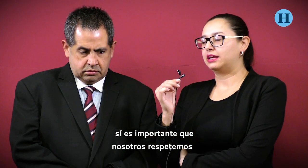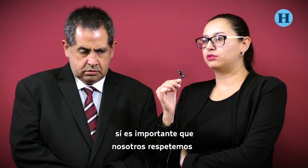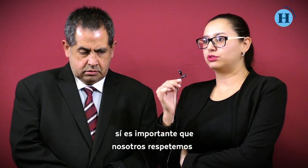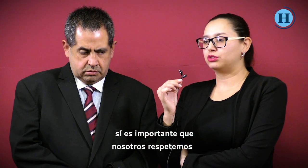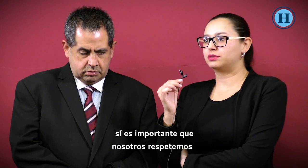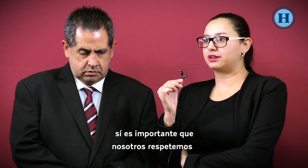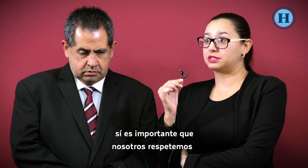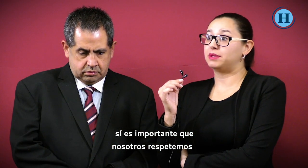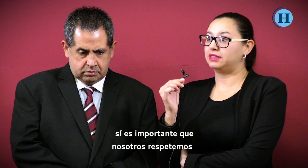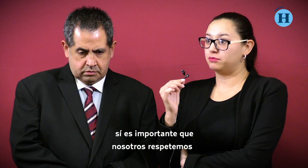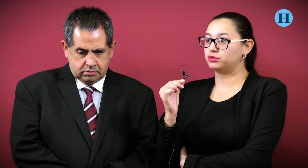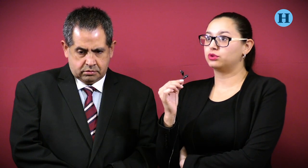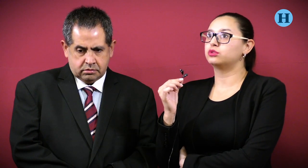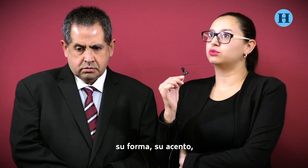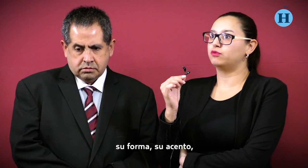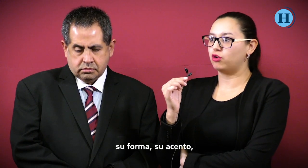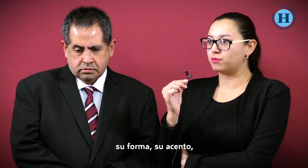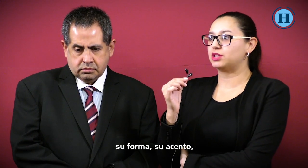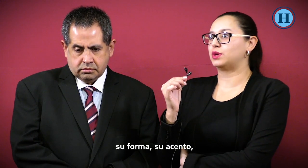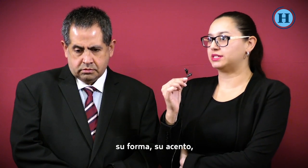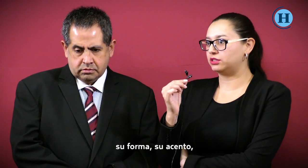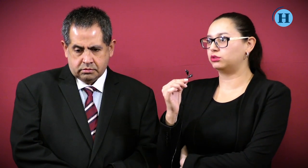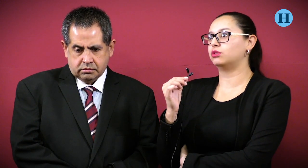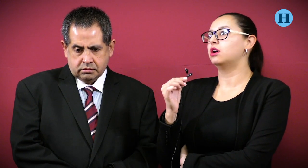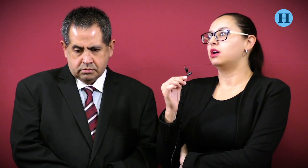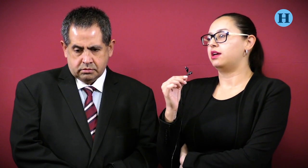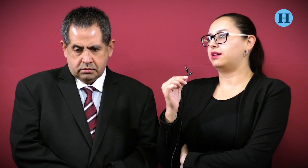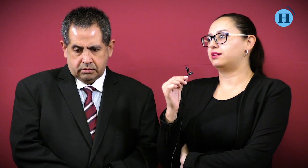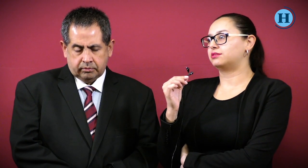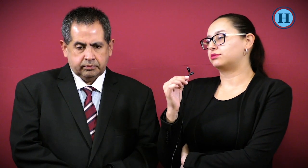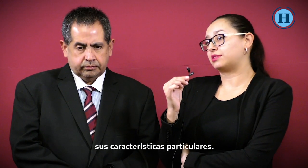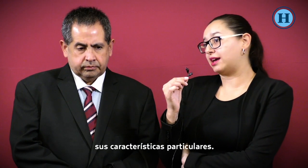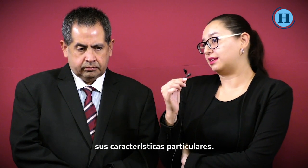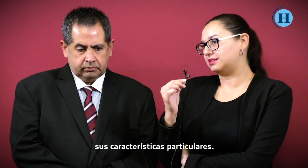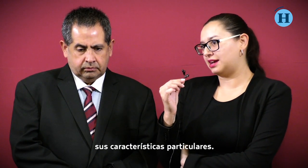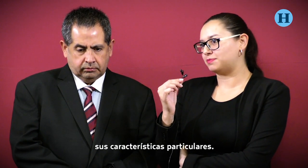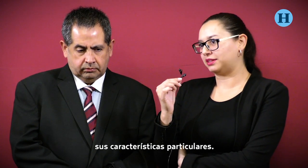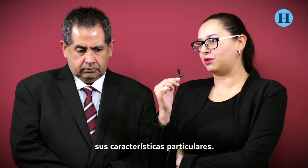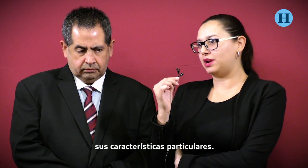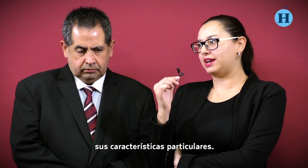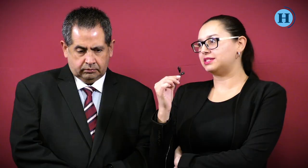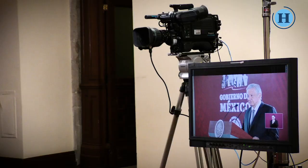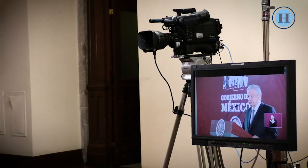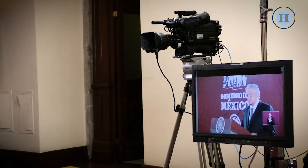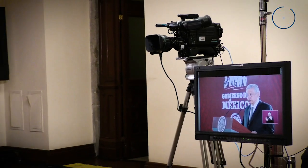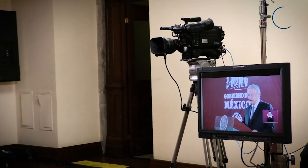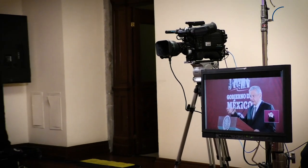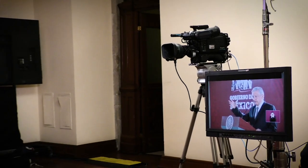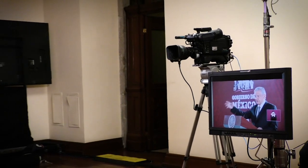que nosotros respetemos su forma, su acento, observando sus características particulares.